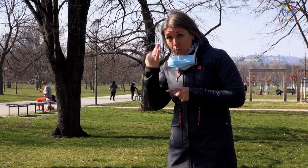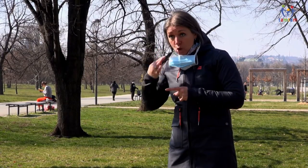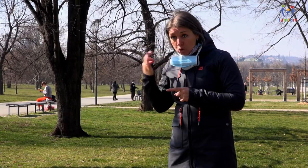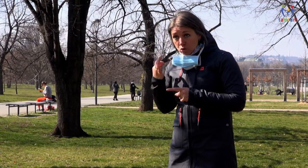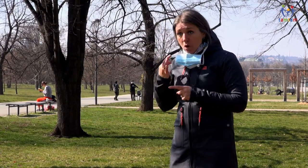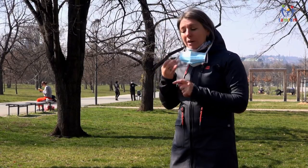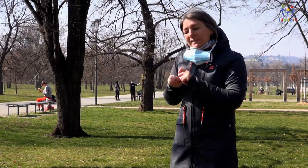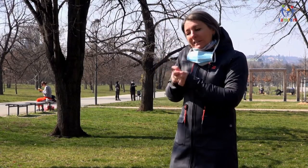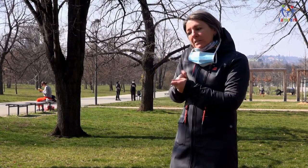Konec.